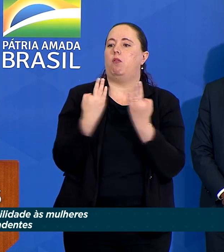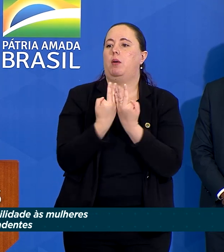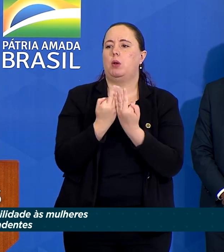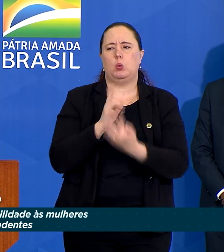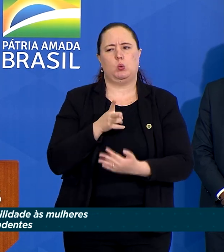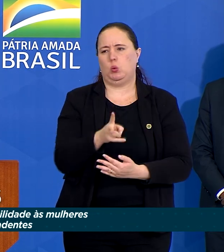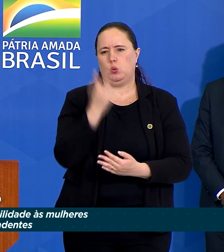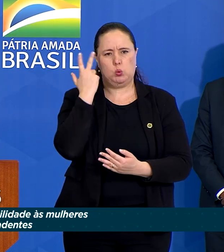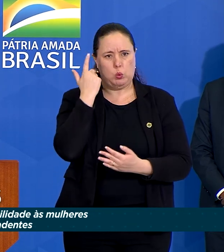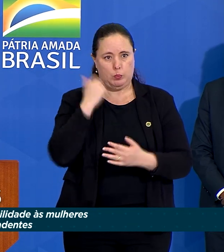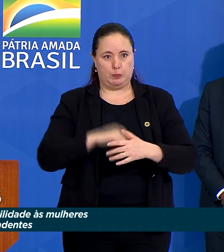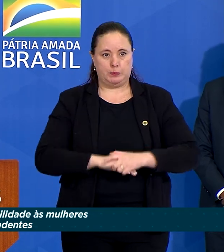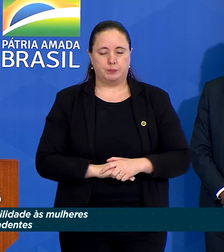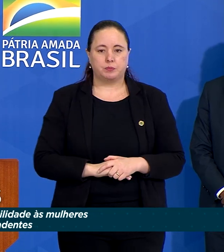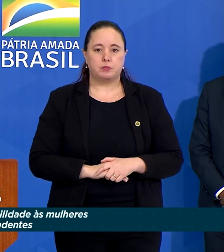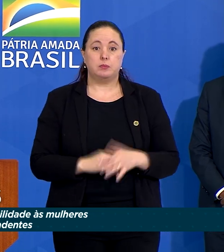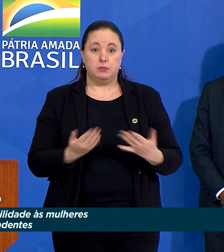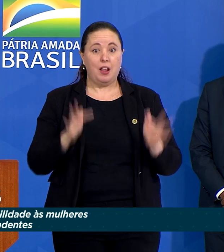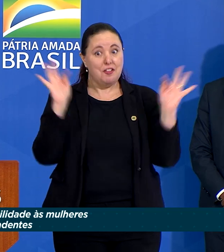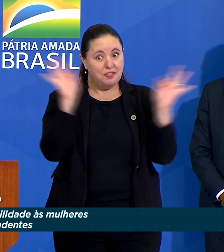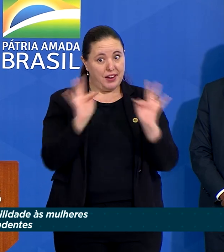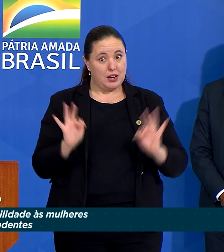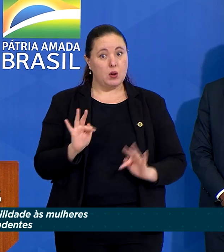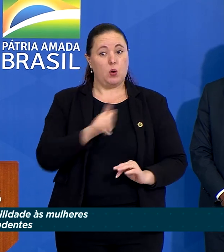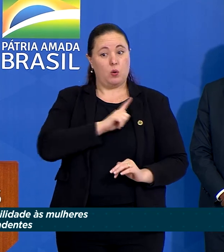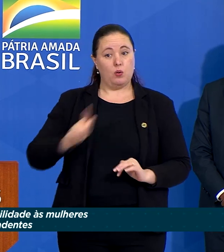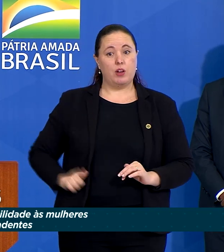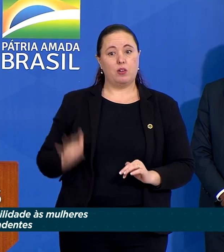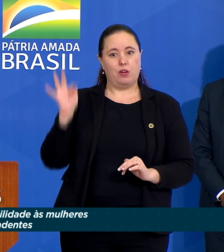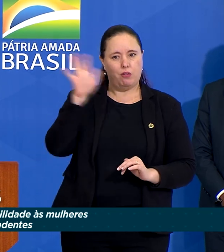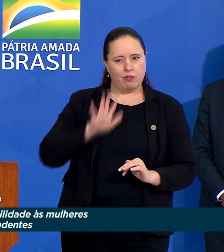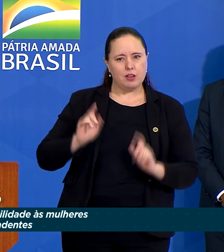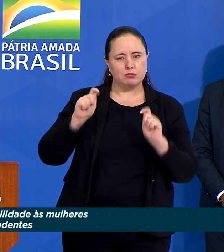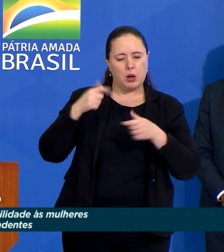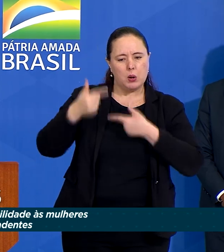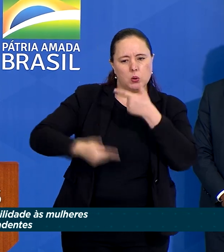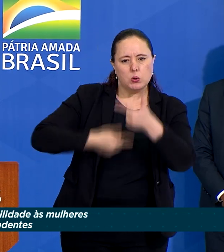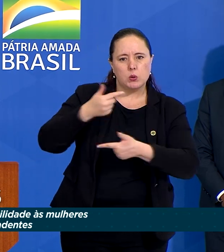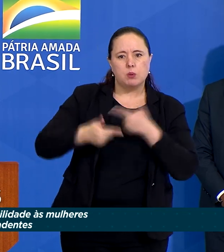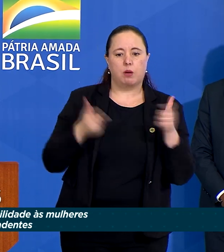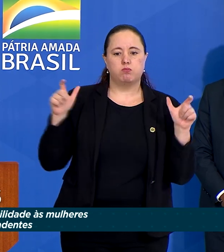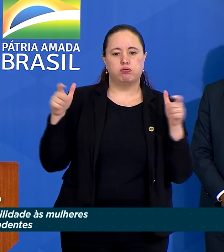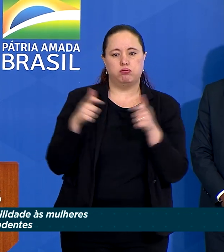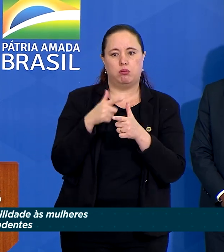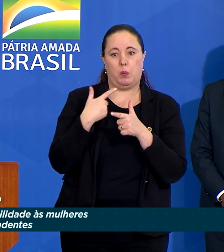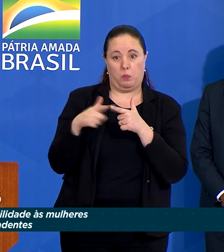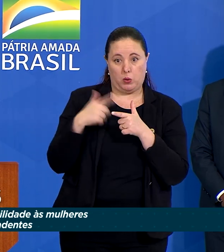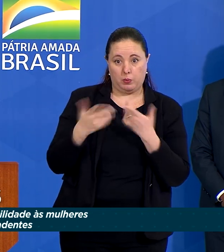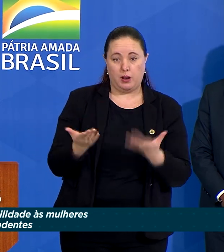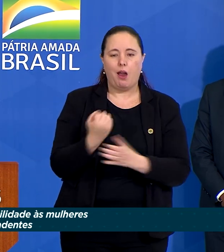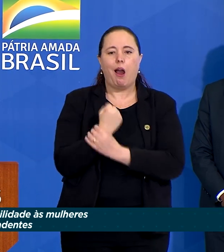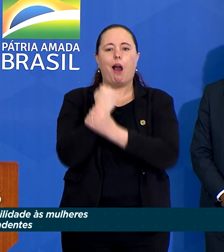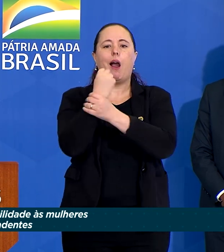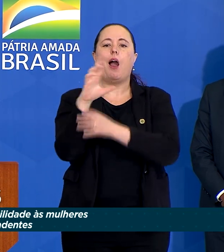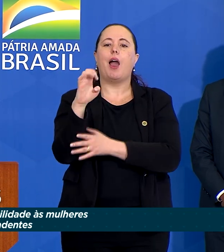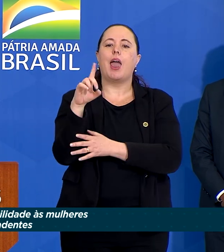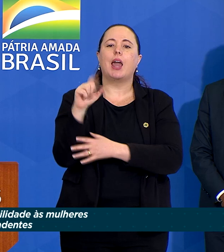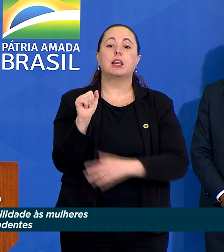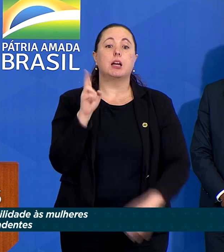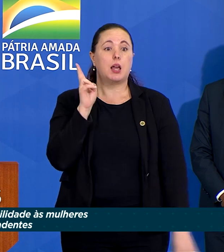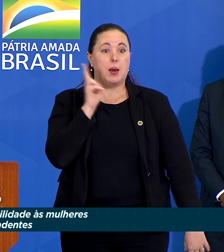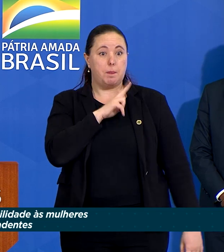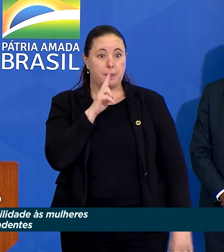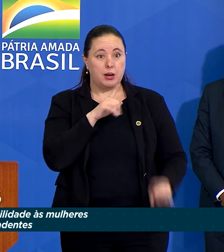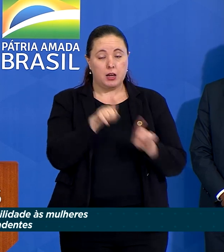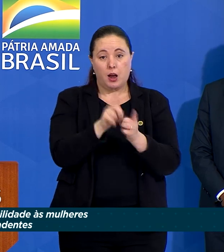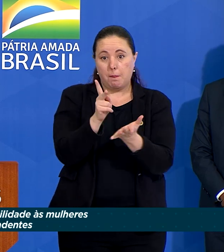famílias. Felizmente, o governo federal pôde agir para atenuar essa situação, assegurando renda emergencial